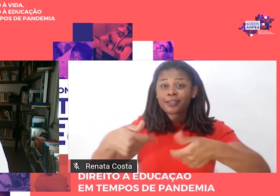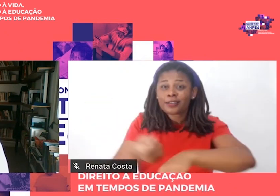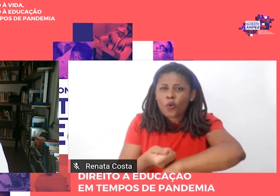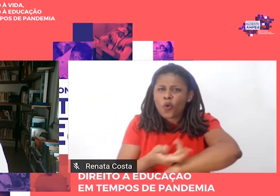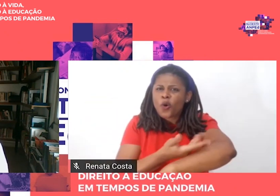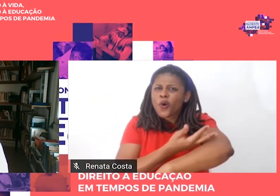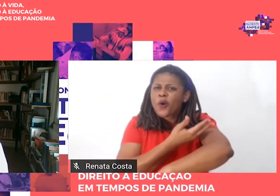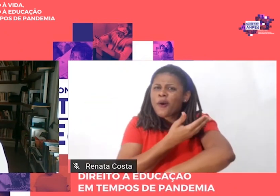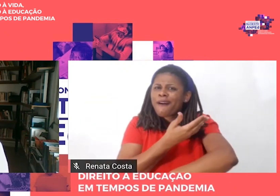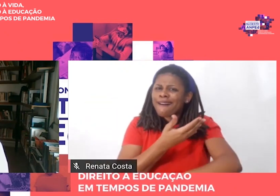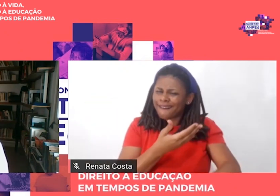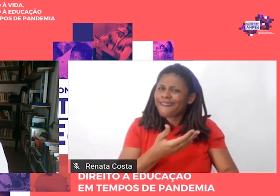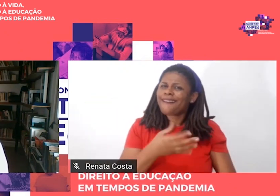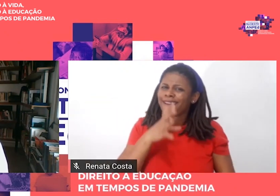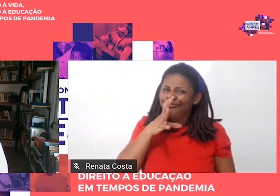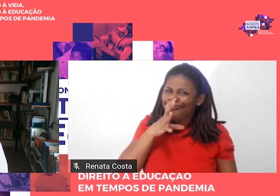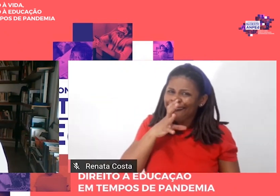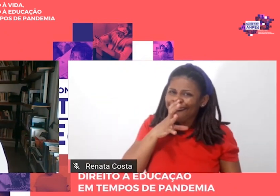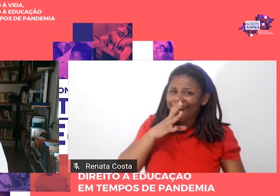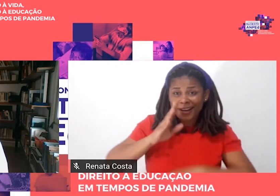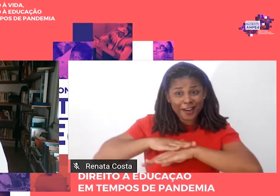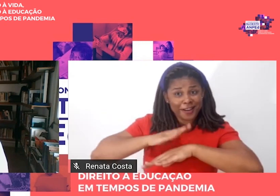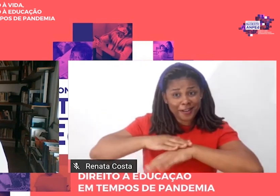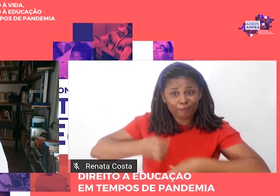essa fala foi transcrita